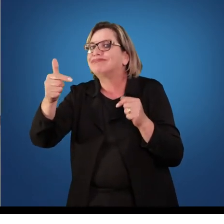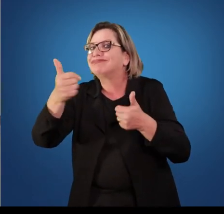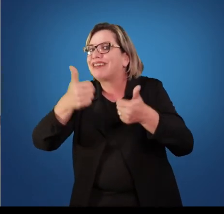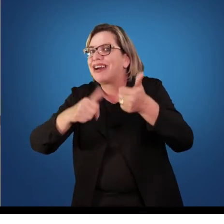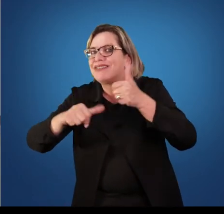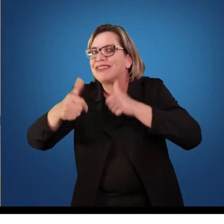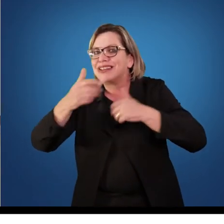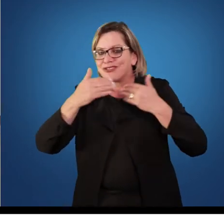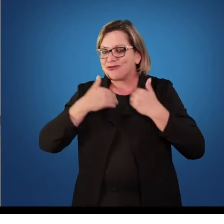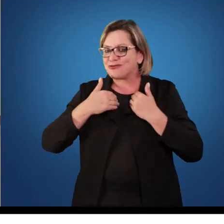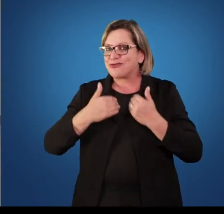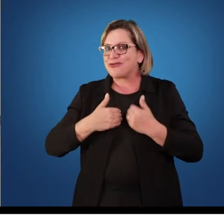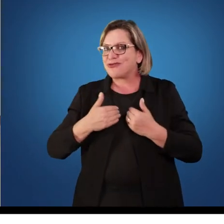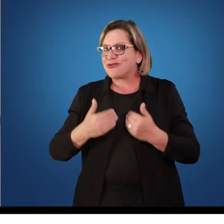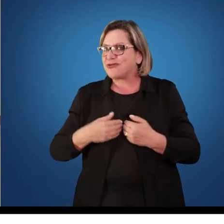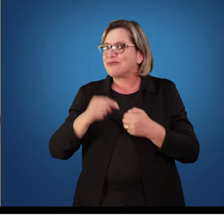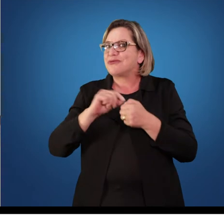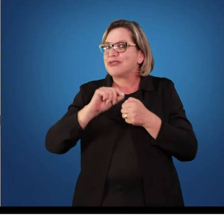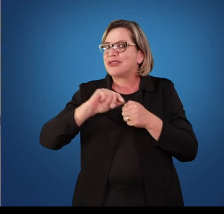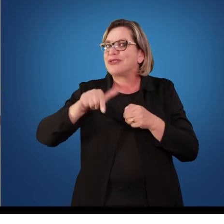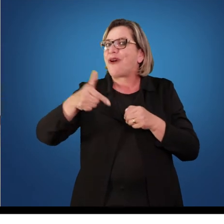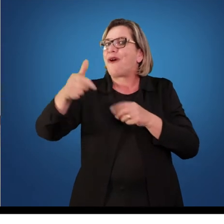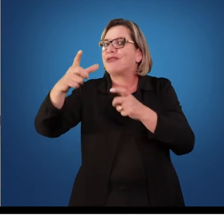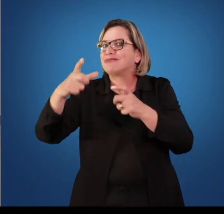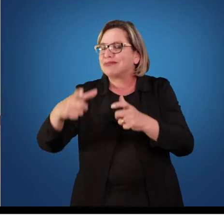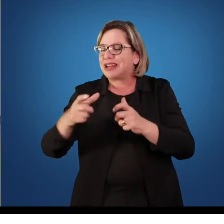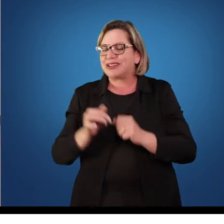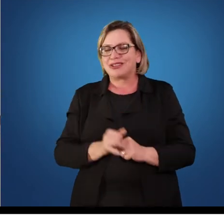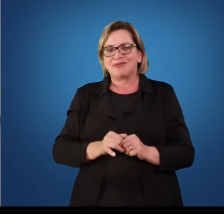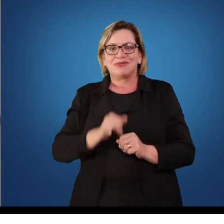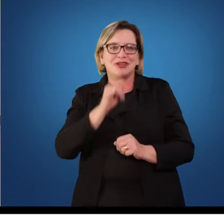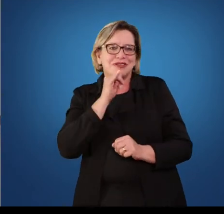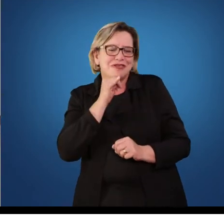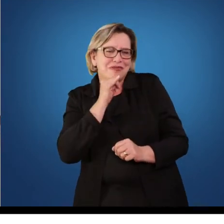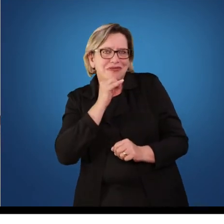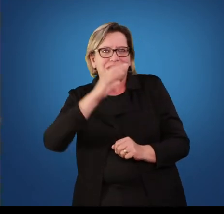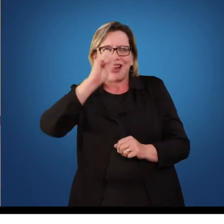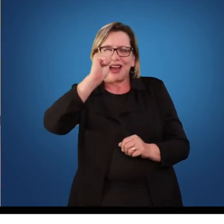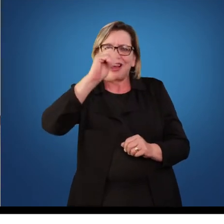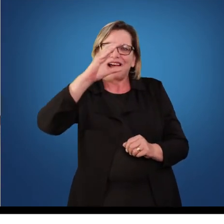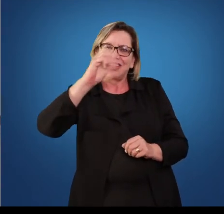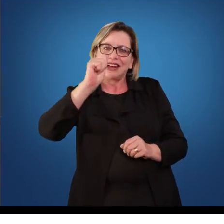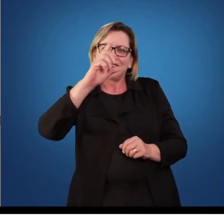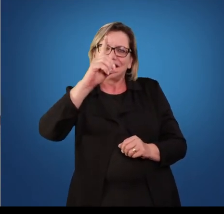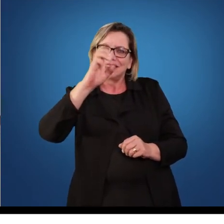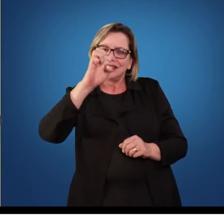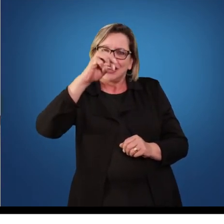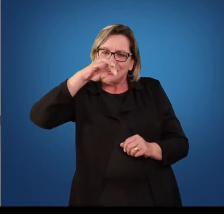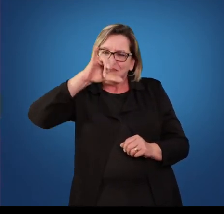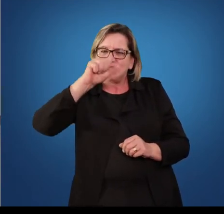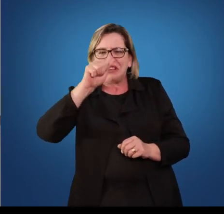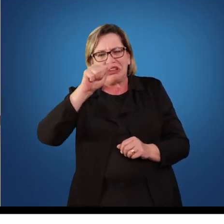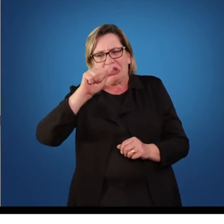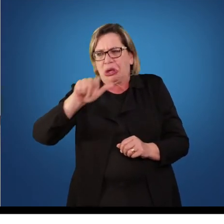contextos diferentes da escola. Como, por exemplo, nas academias, clubes esportivos, entre outros ambientes.